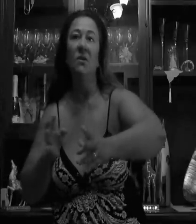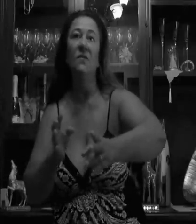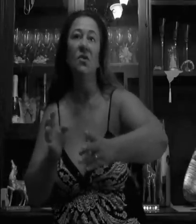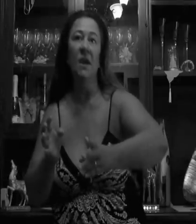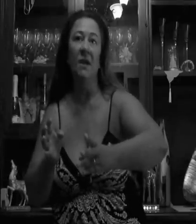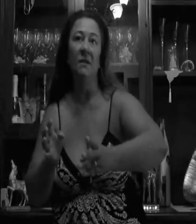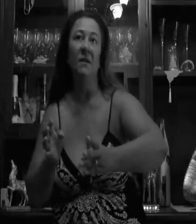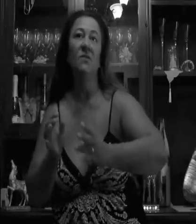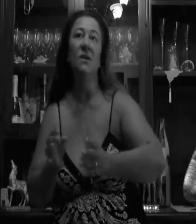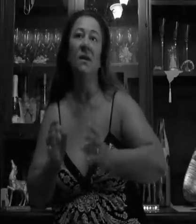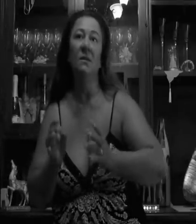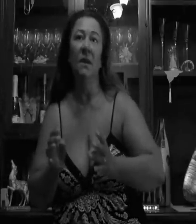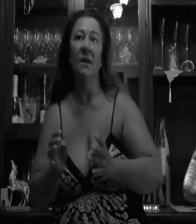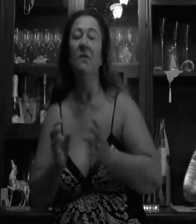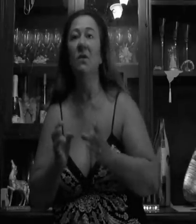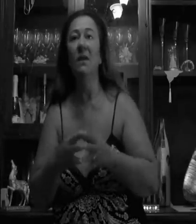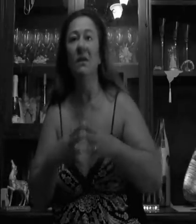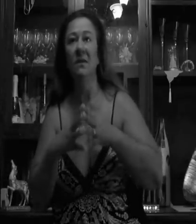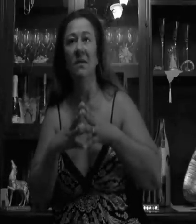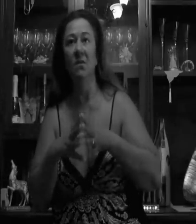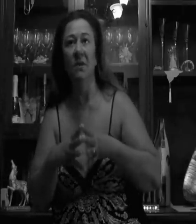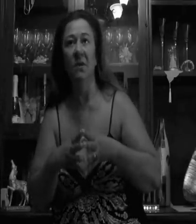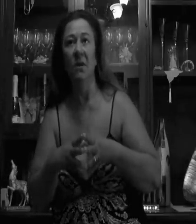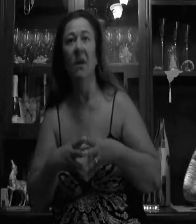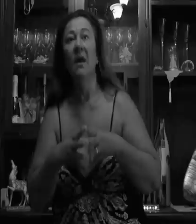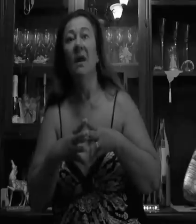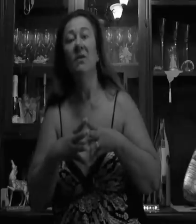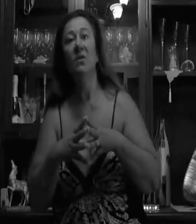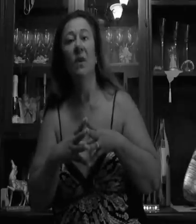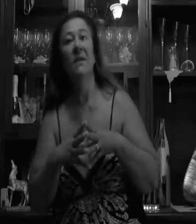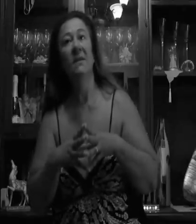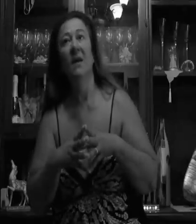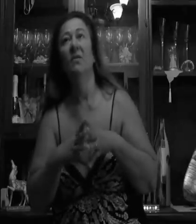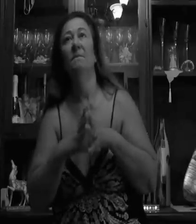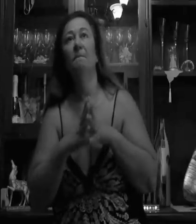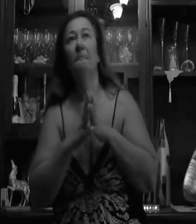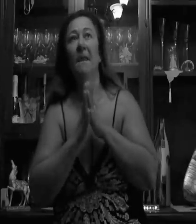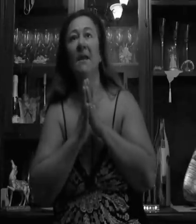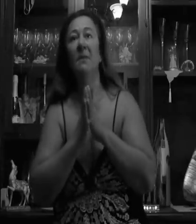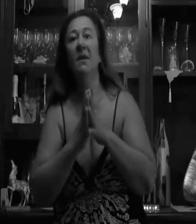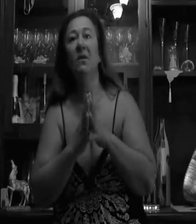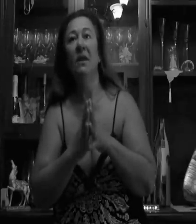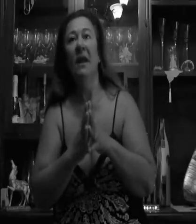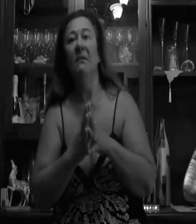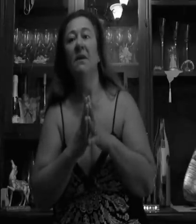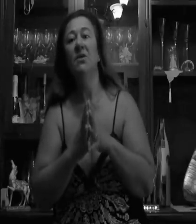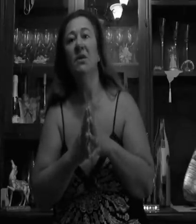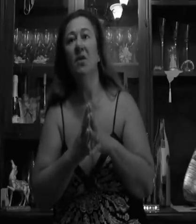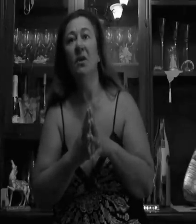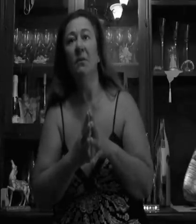no, se voi girate e suonate i campanelli, vi troverete queste situazioni e questo qua è stato il campanello dell'armi che ci ha dato l